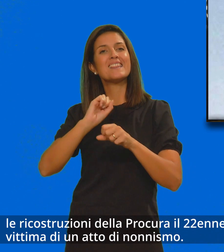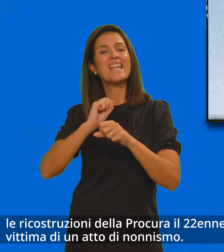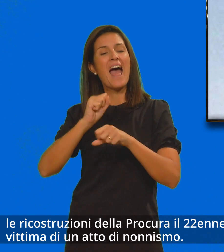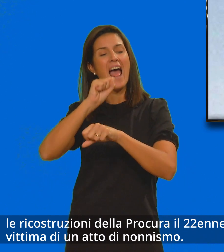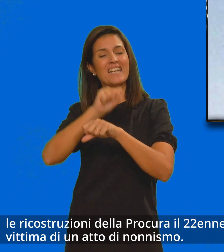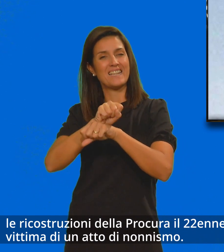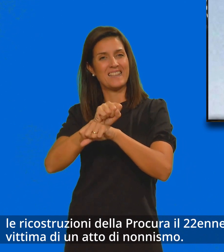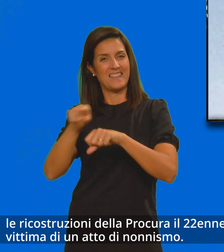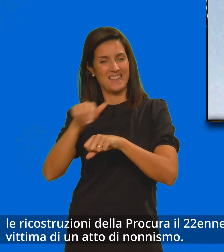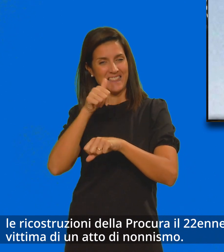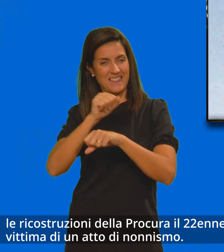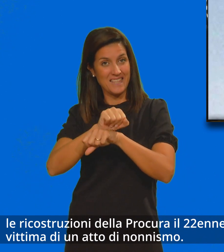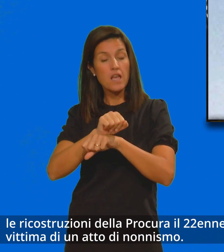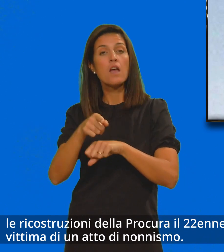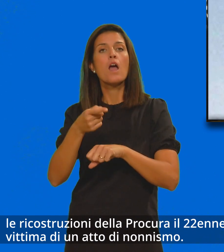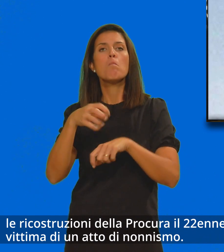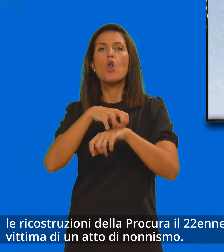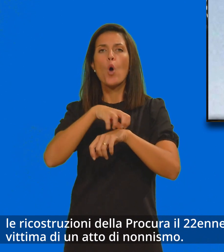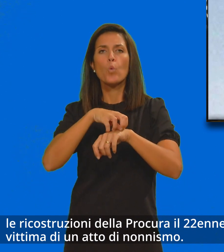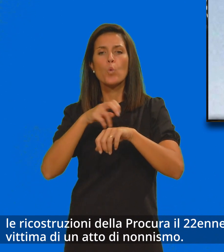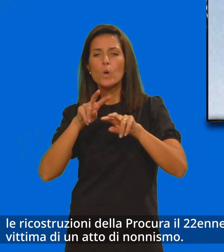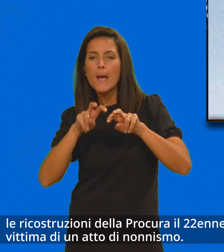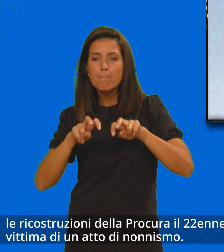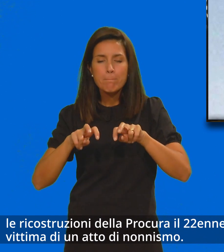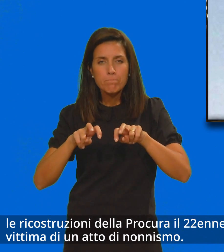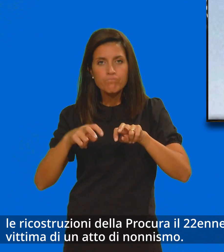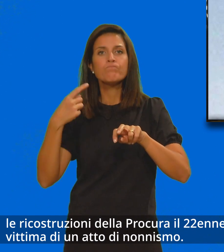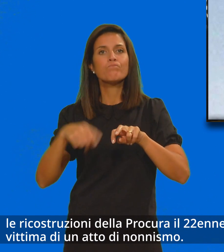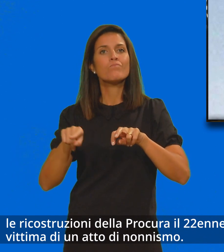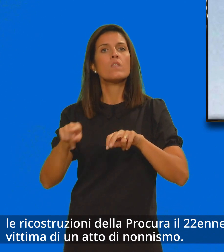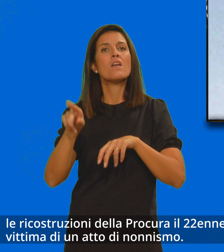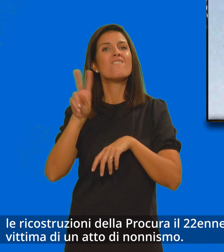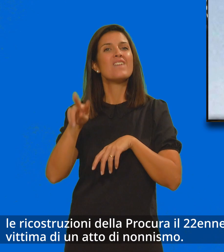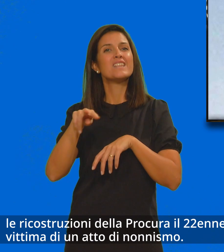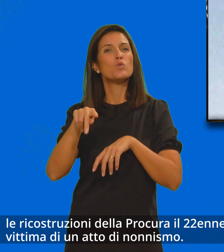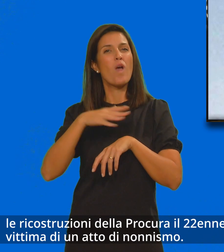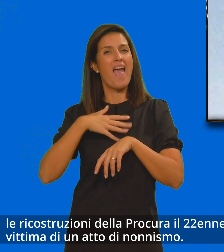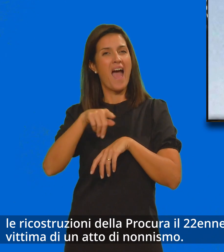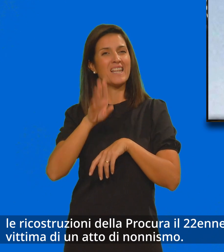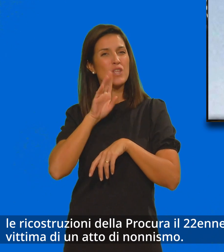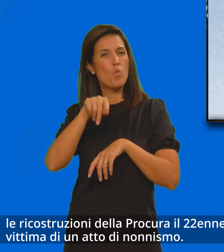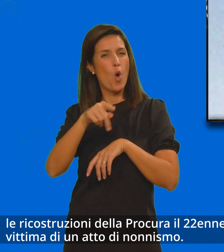della procura il 22enne Emanuele Scieri rimase vittima di un atto di nonnismo